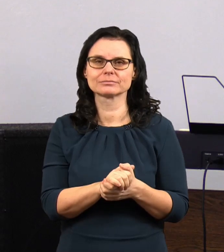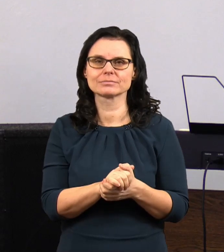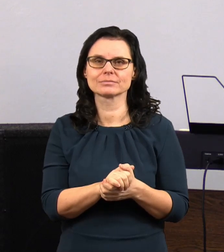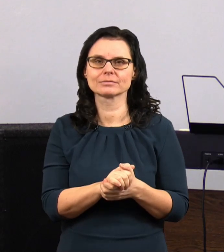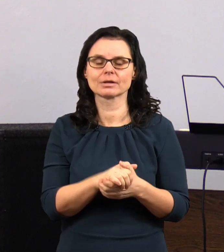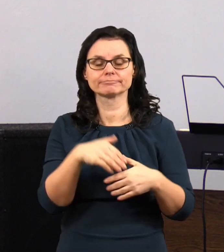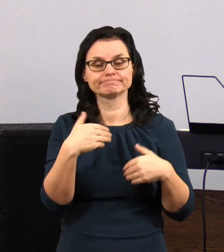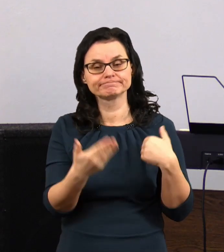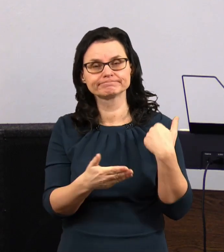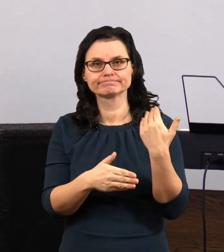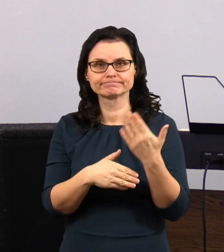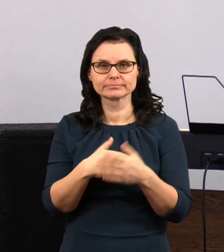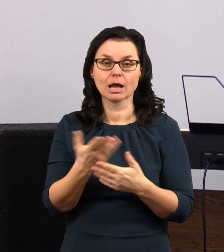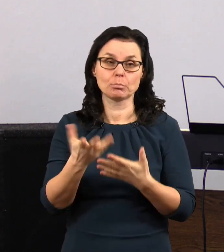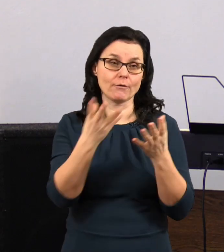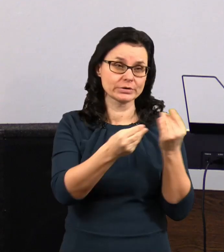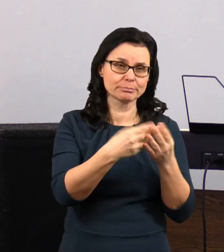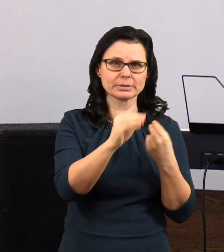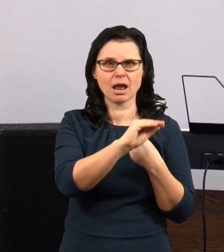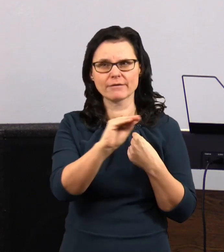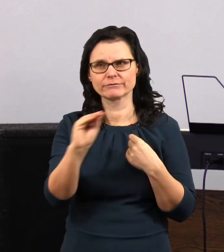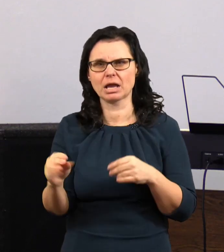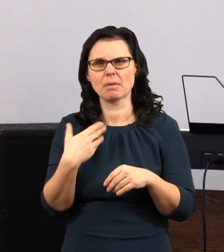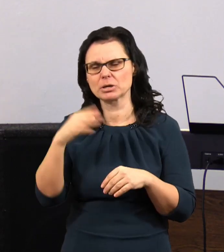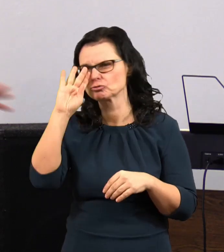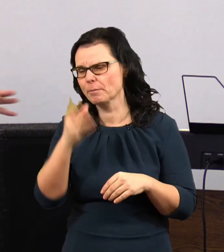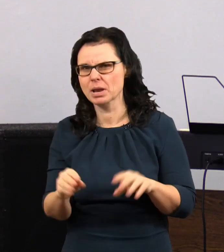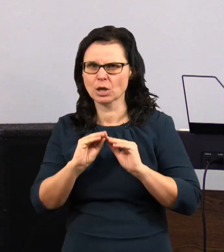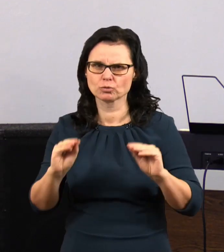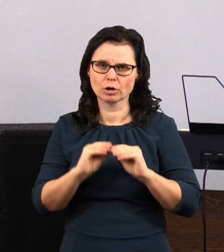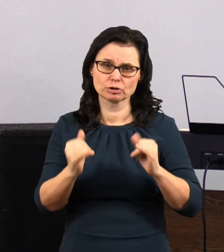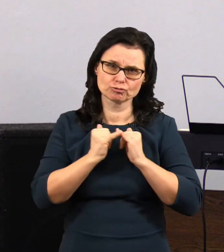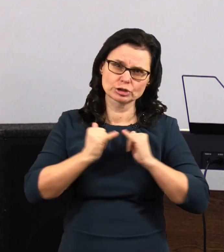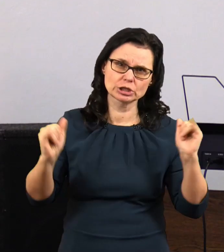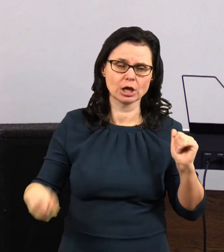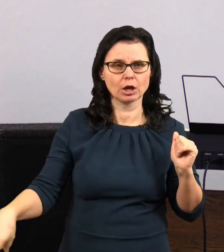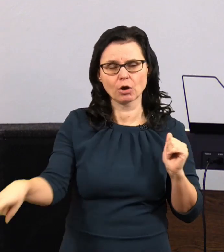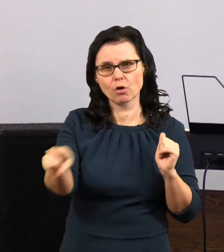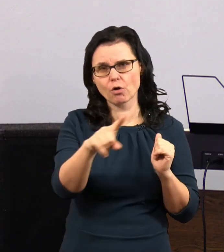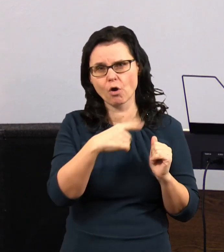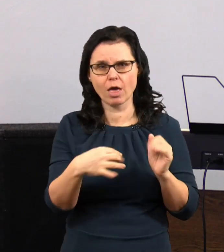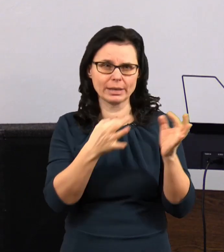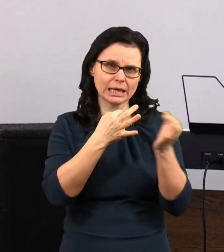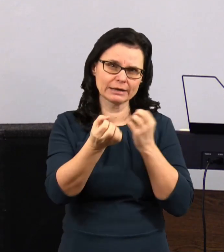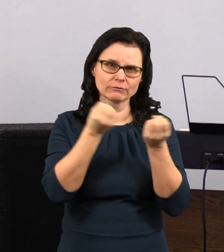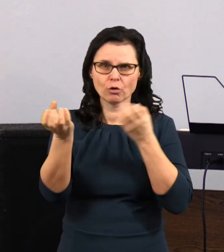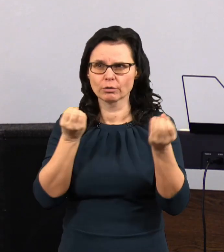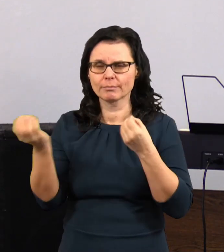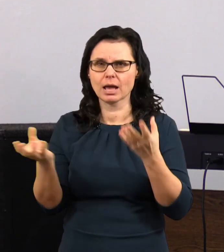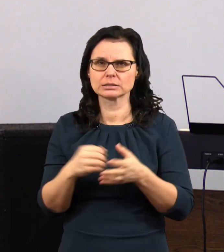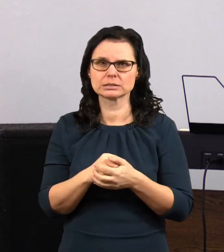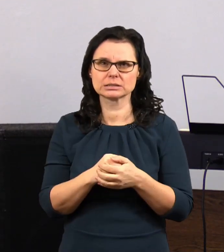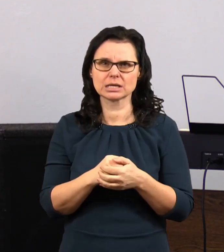No a tak jsme všude o tom vyprávili, jak máme špatného učitele, šířili jsme to kolem sebe, uložili jsme